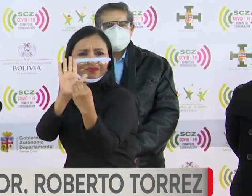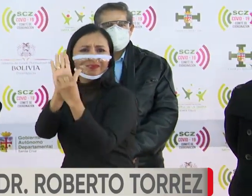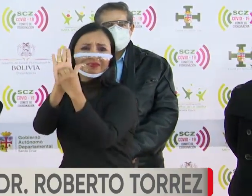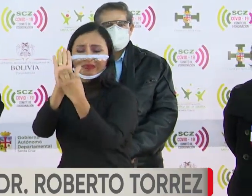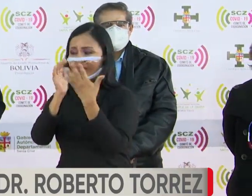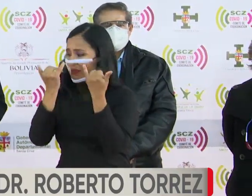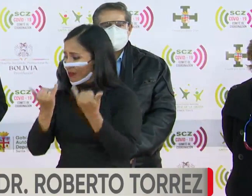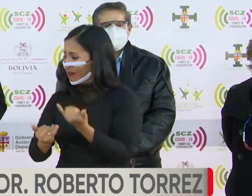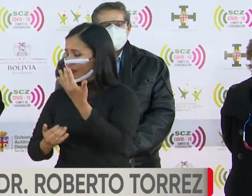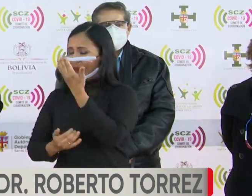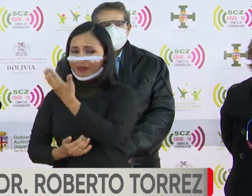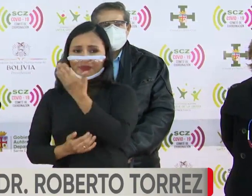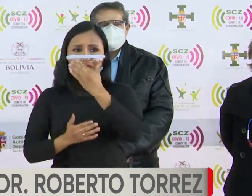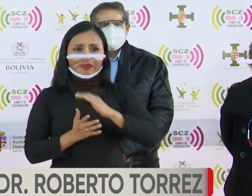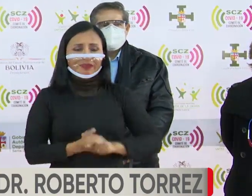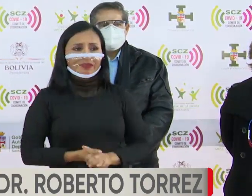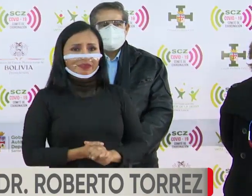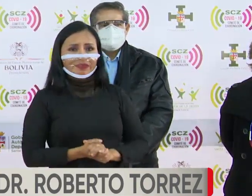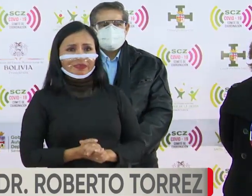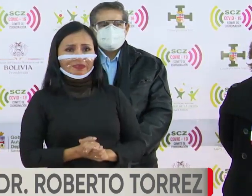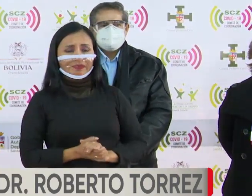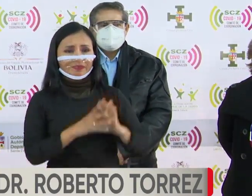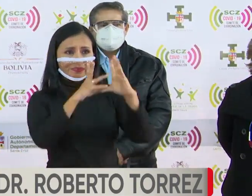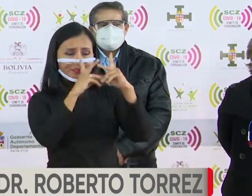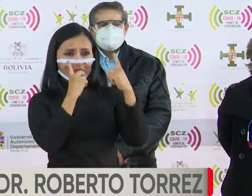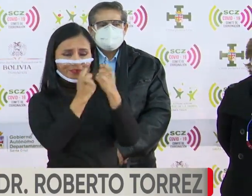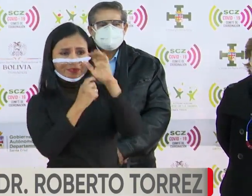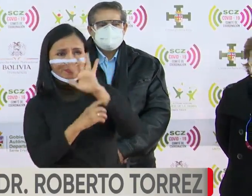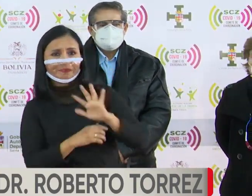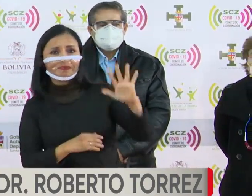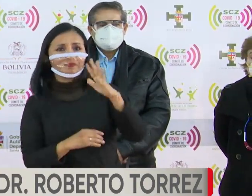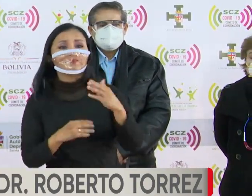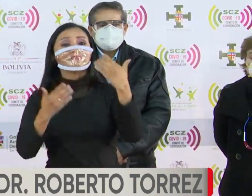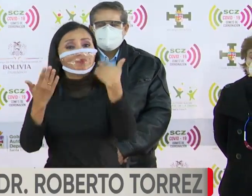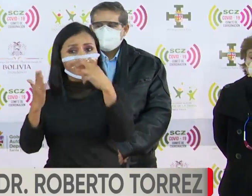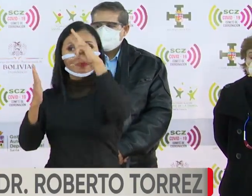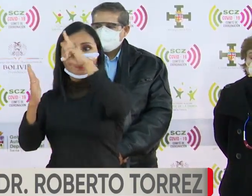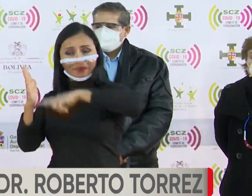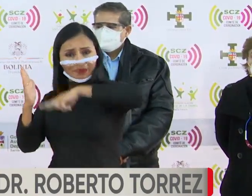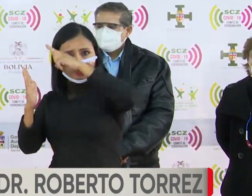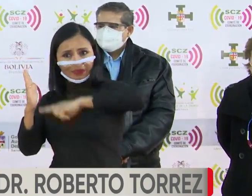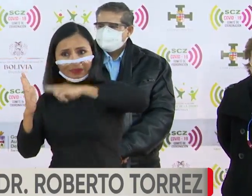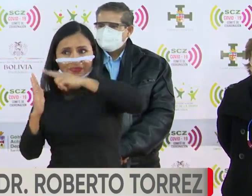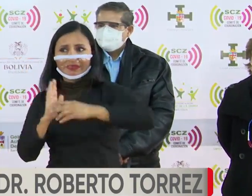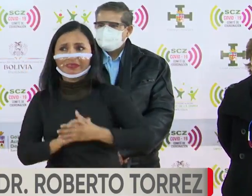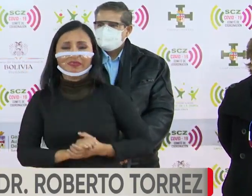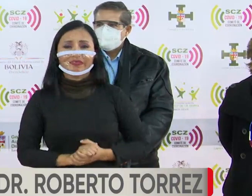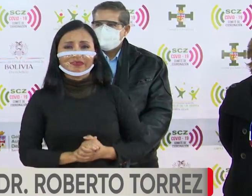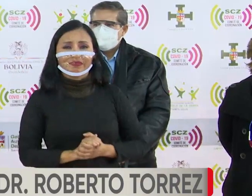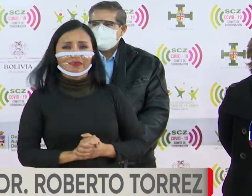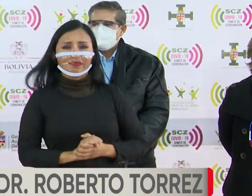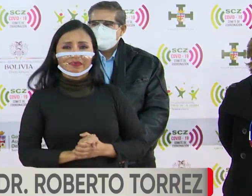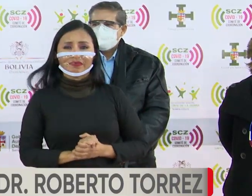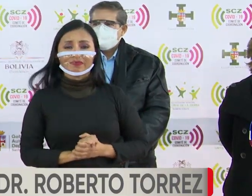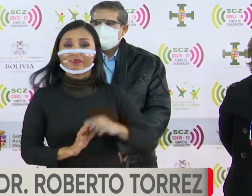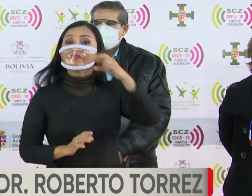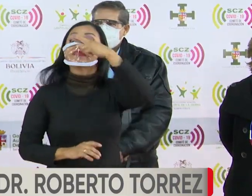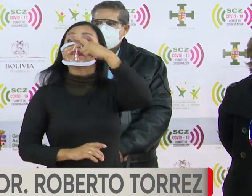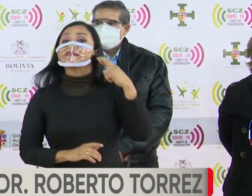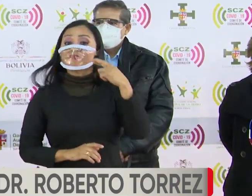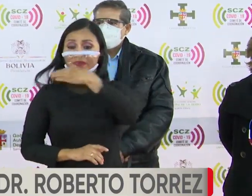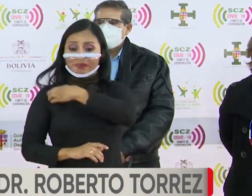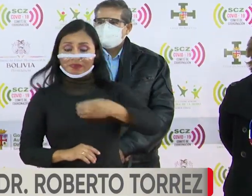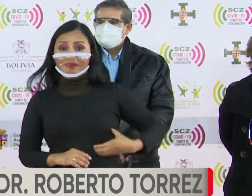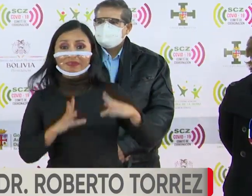siguiente decreto departamental, que daré lectura. El gobernador